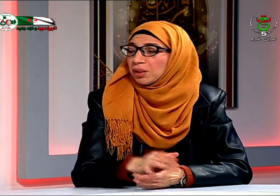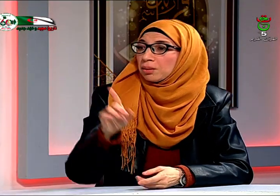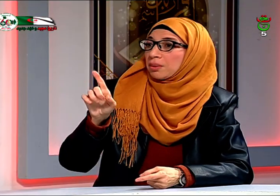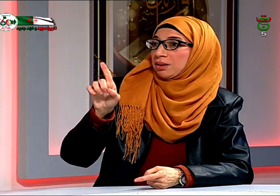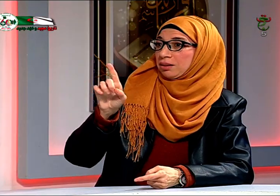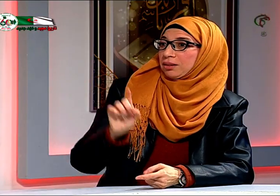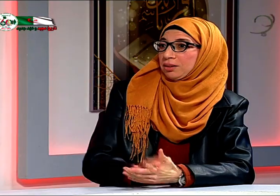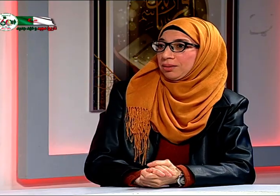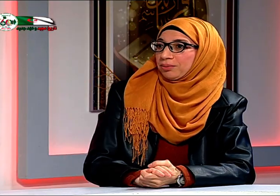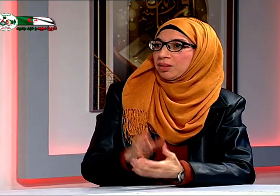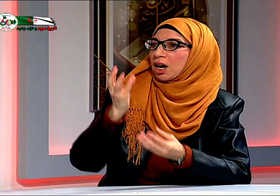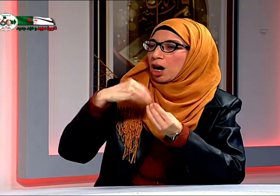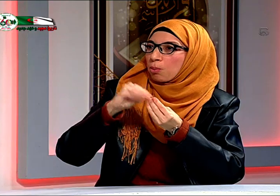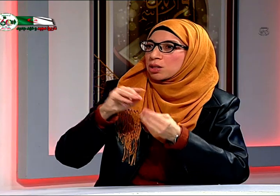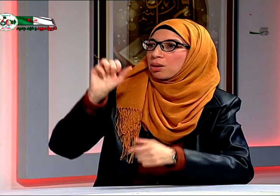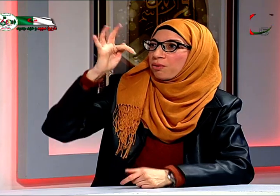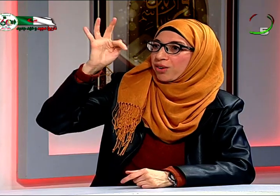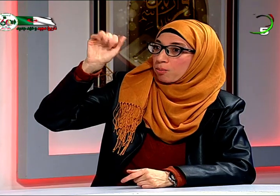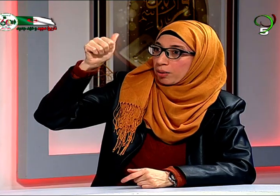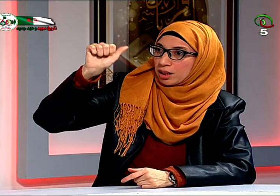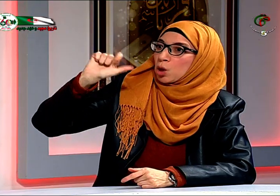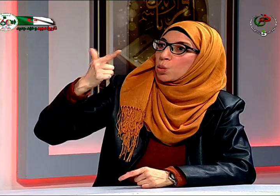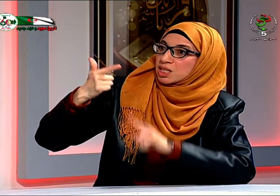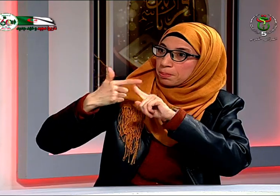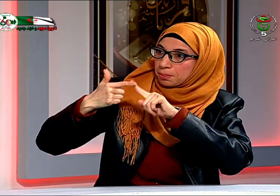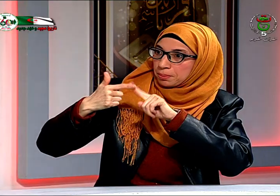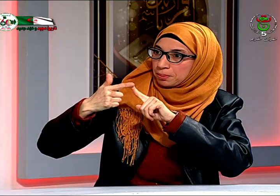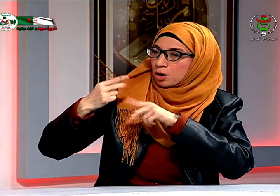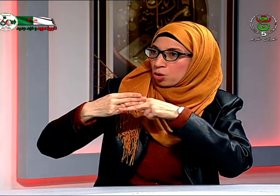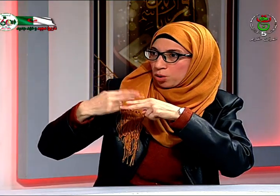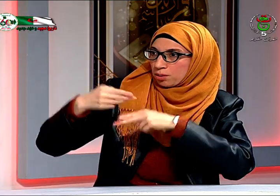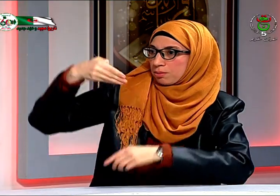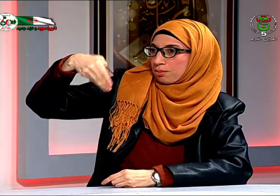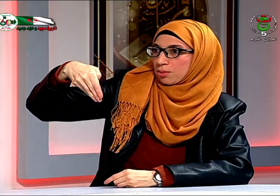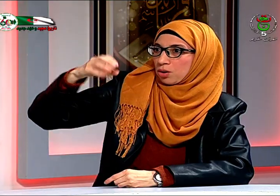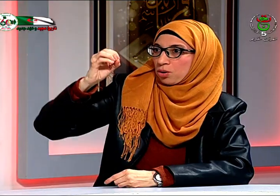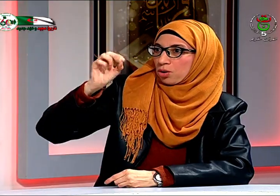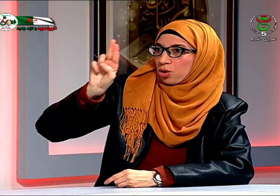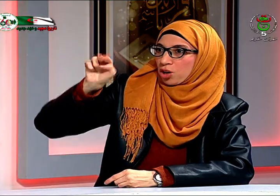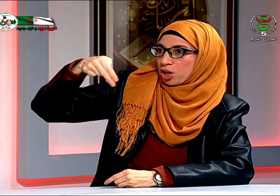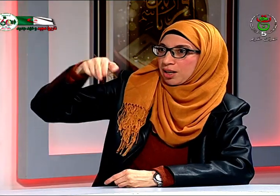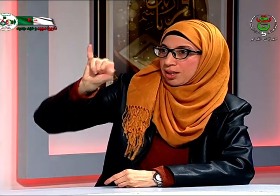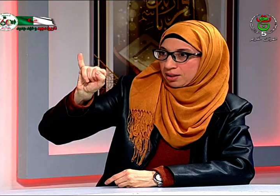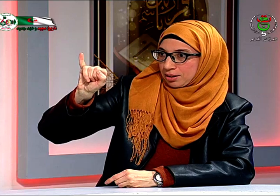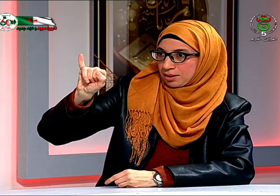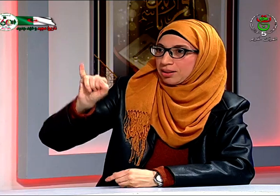يتعاملون بالإيماءات لكن أريد أن أضيف شيء آخر لدي أختي مونيا